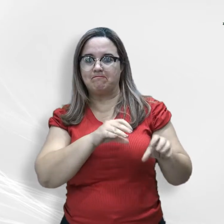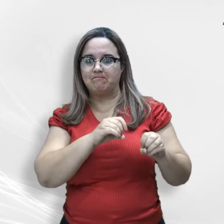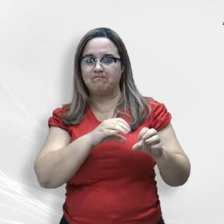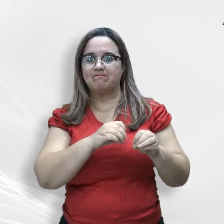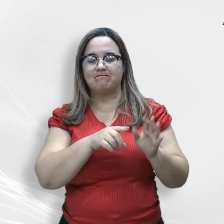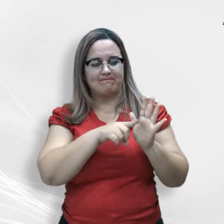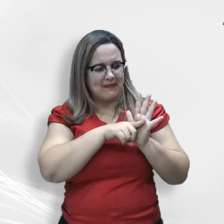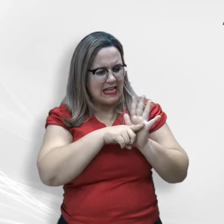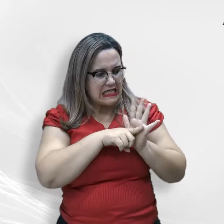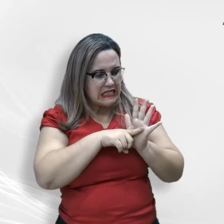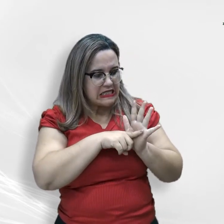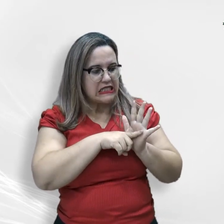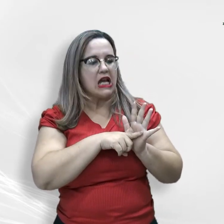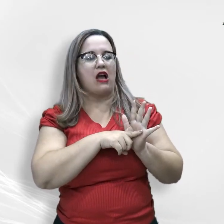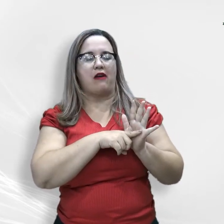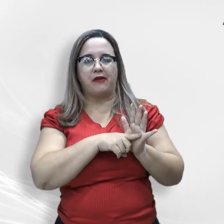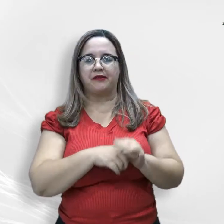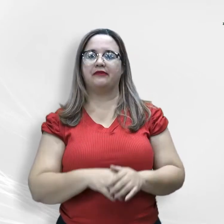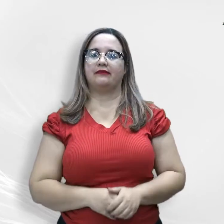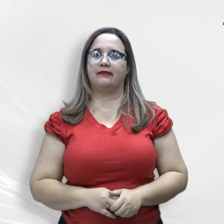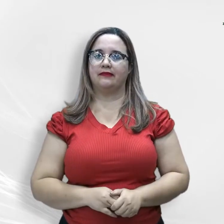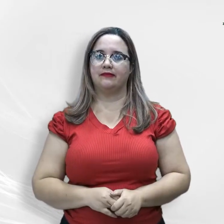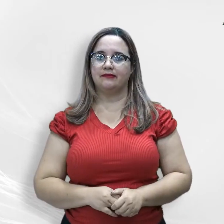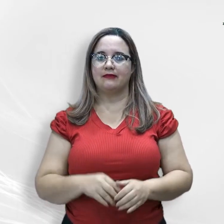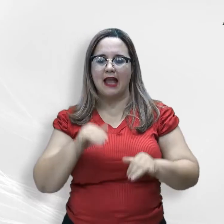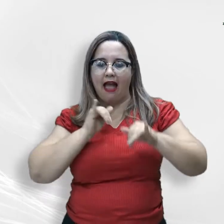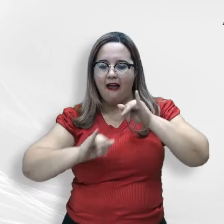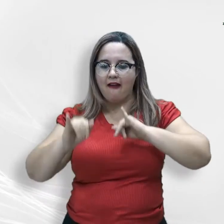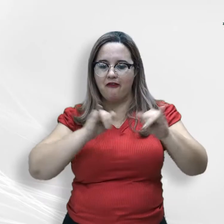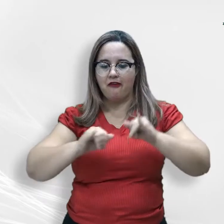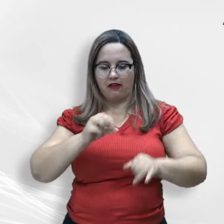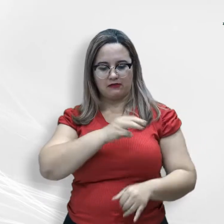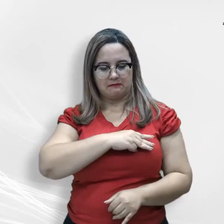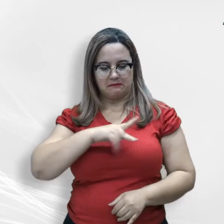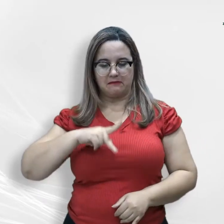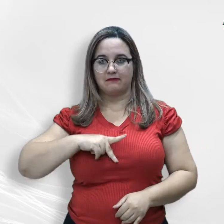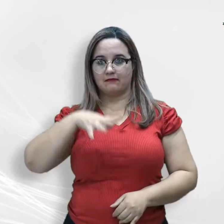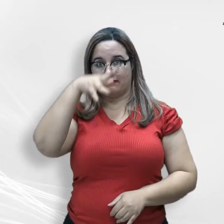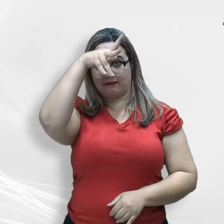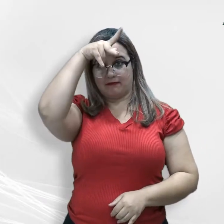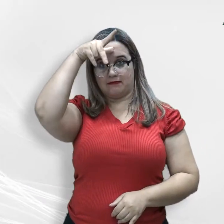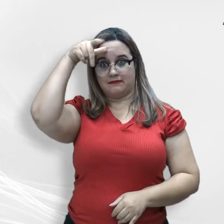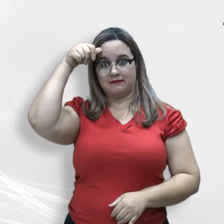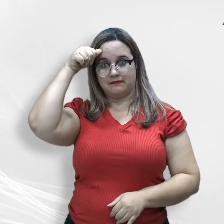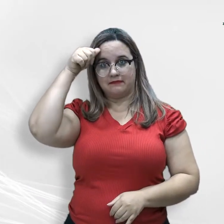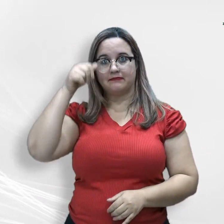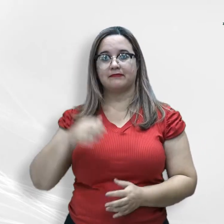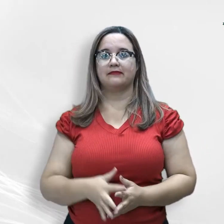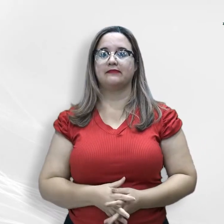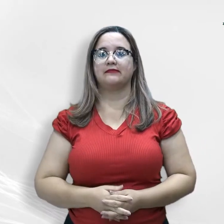Ministério Público de Mato Grosso. Esse foi um conteúdo do Ministério Público do Estado de Mato Grosso.